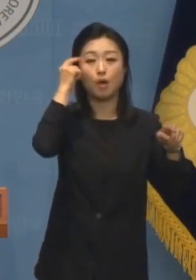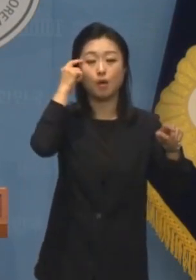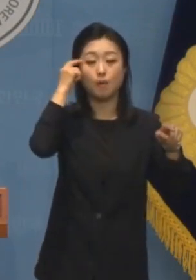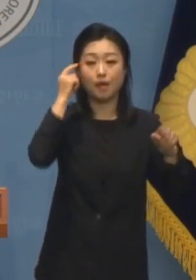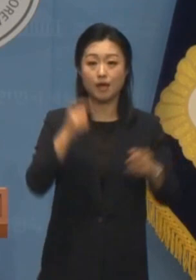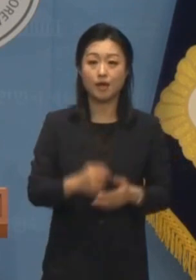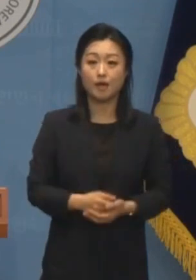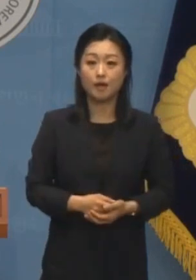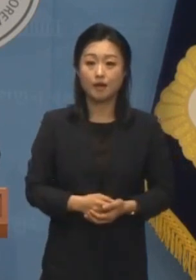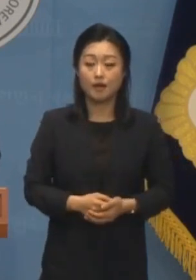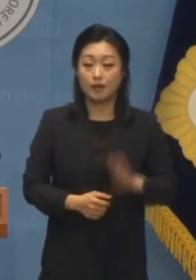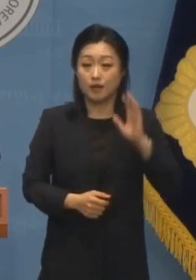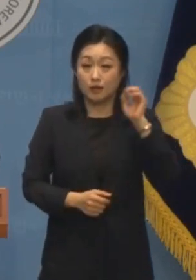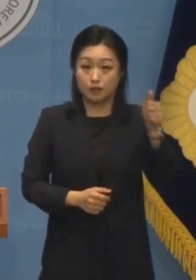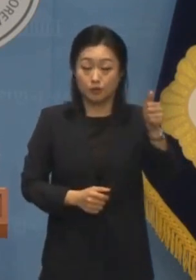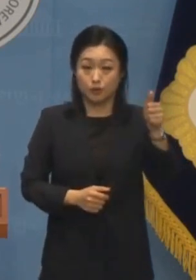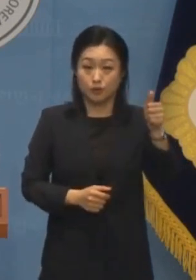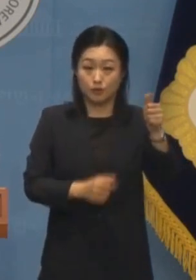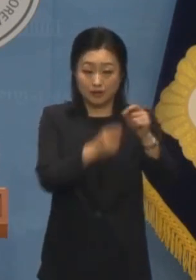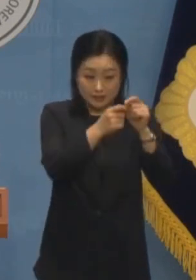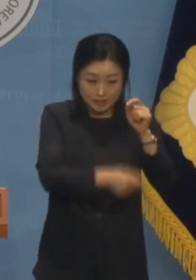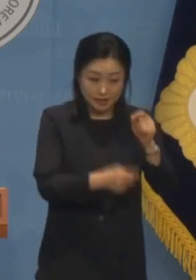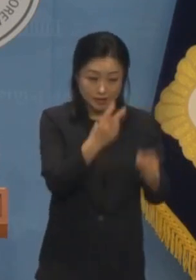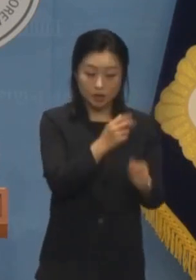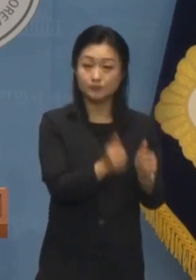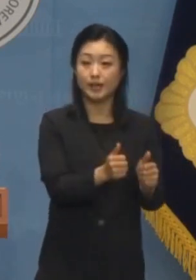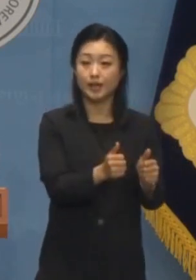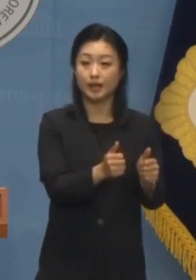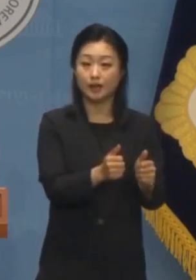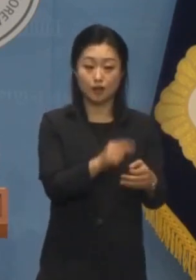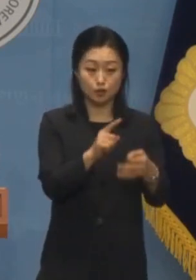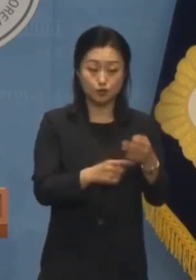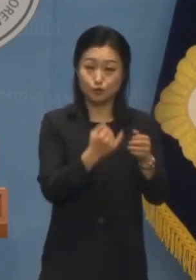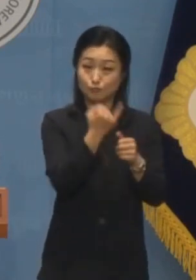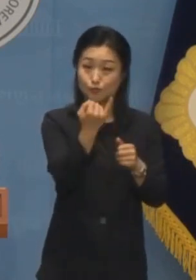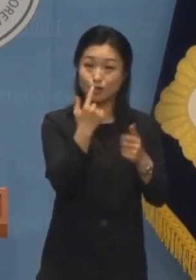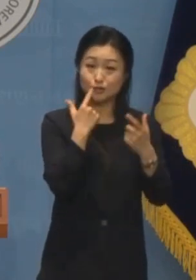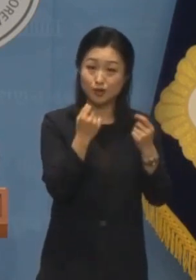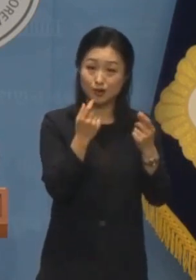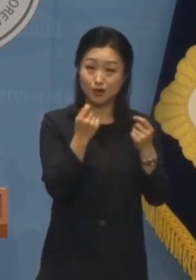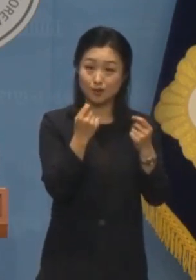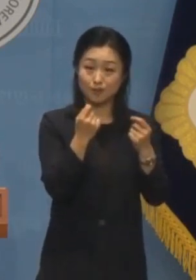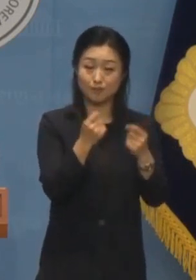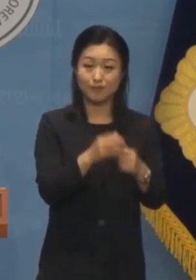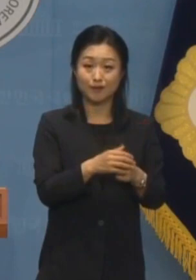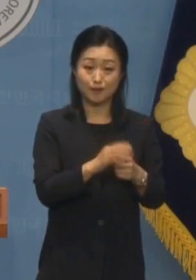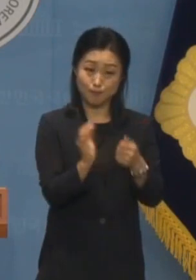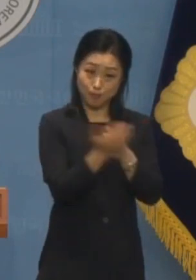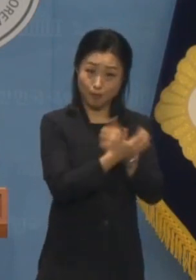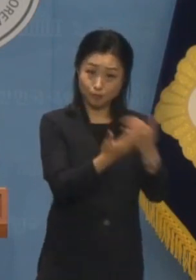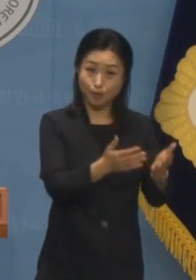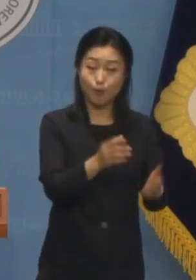대통령의 직할 때인 검찰도 김관이 여사처럼 취해 법관입니까